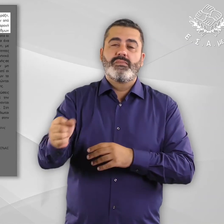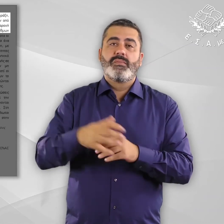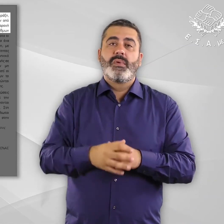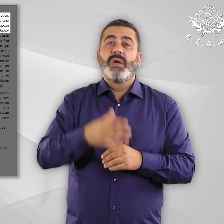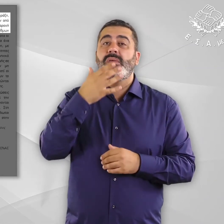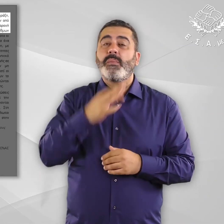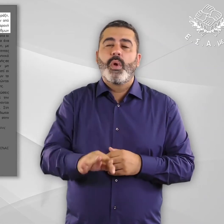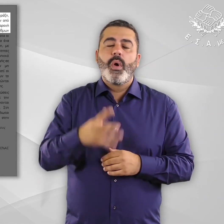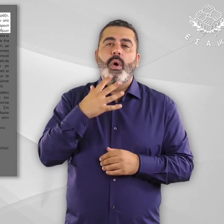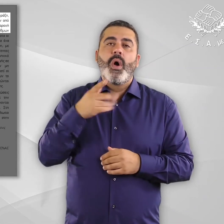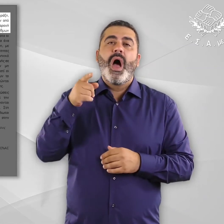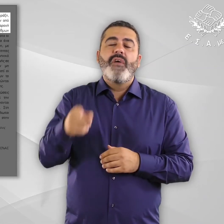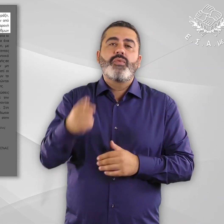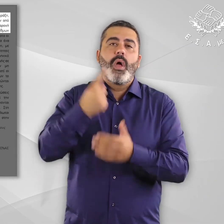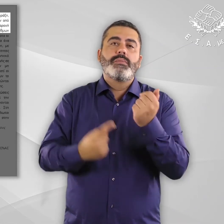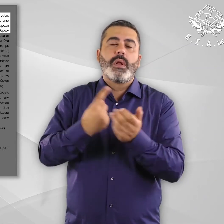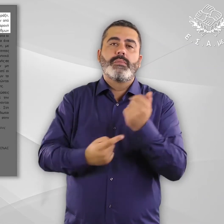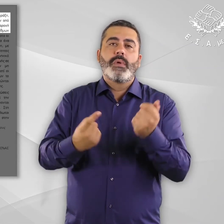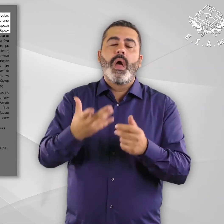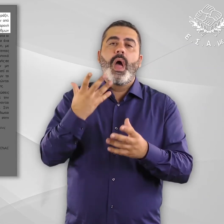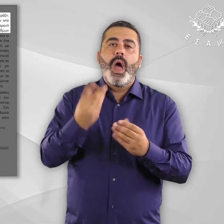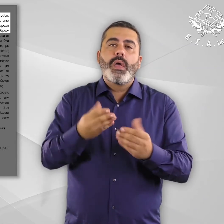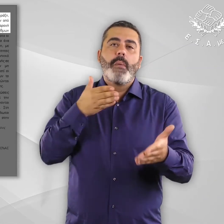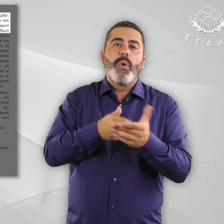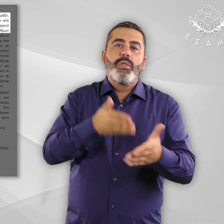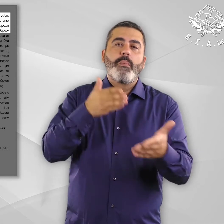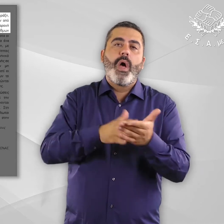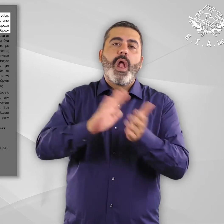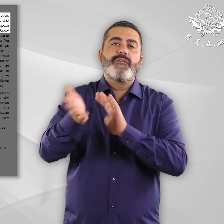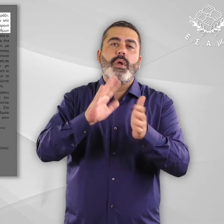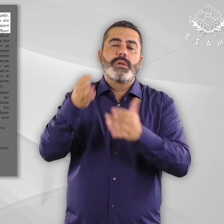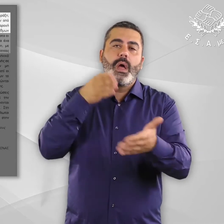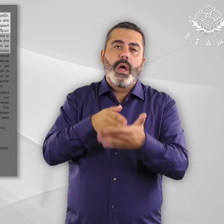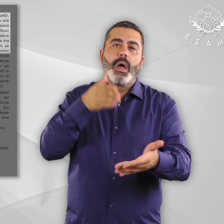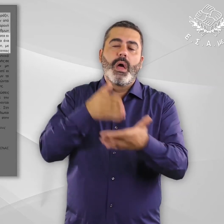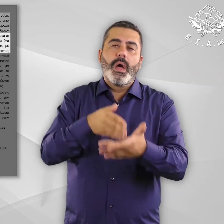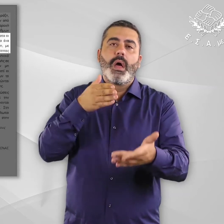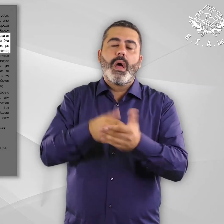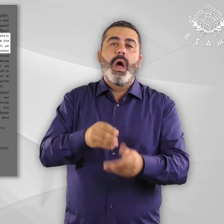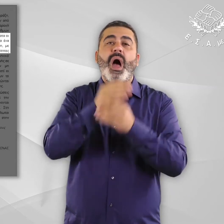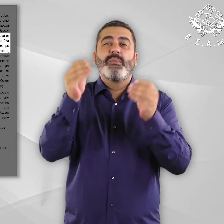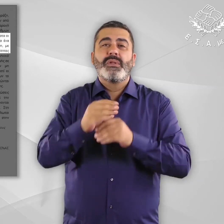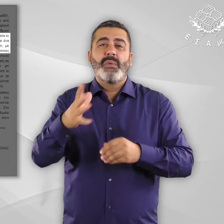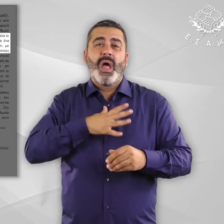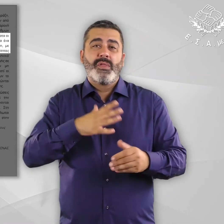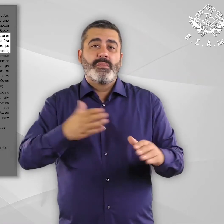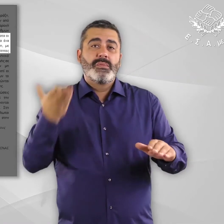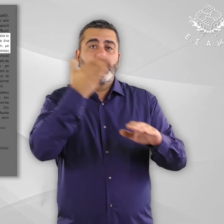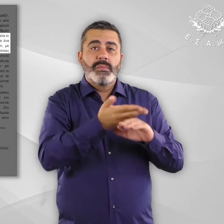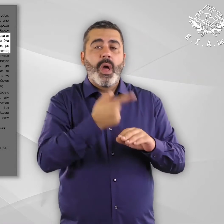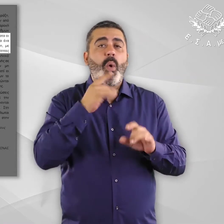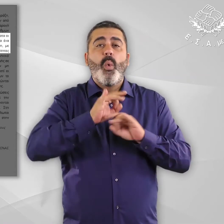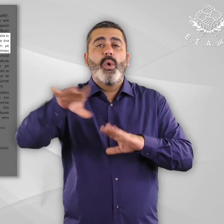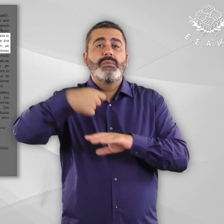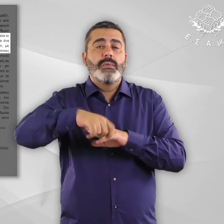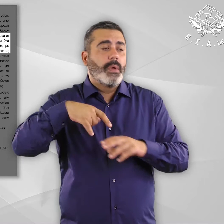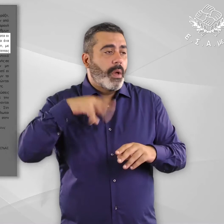αποσπασματική λόγω πολυάριθμων διοικητικών, νομοθετικών και πρακτικών εμποδίων. Συχνότατα οι αιτούντες αναγκάζονται να